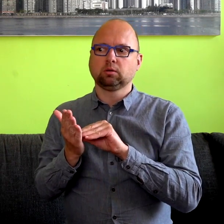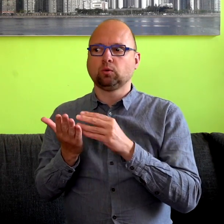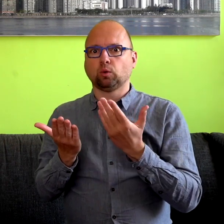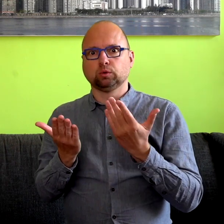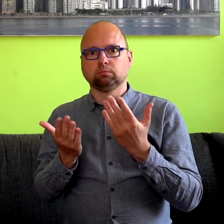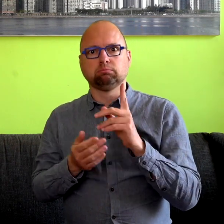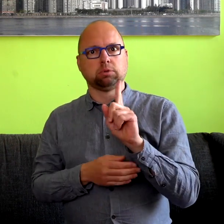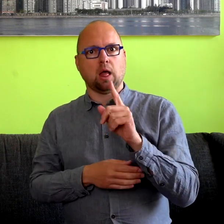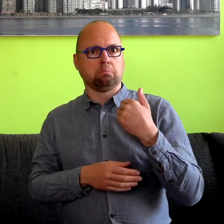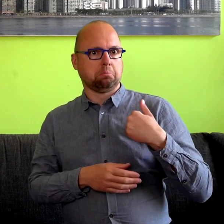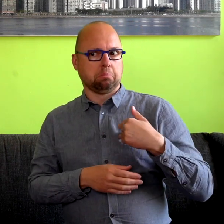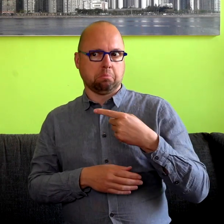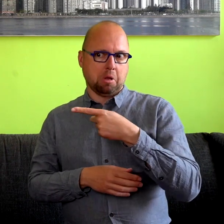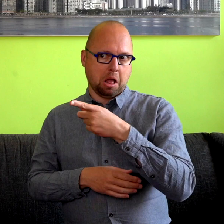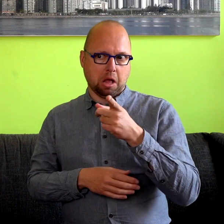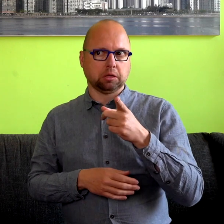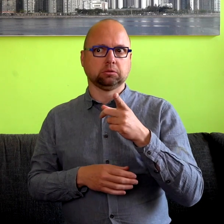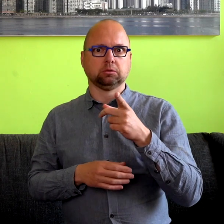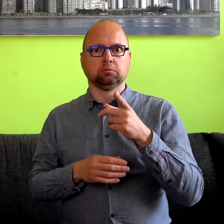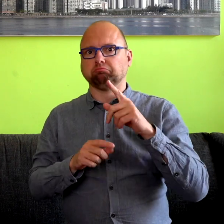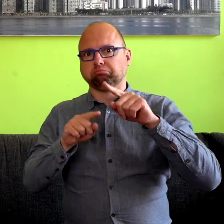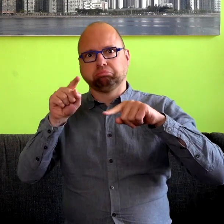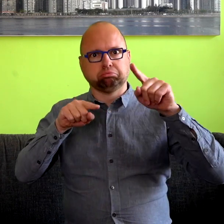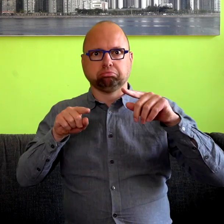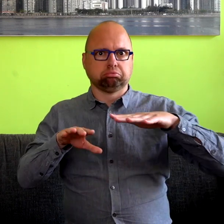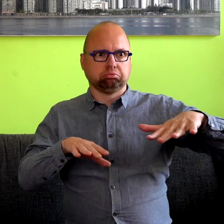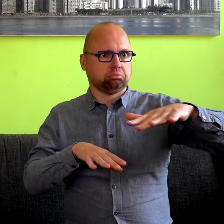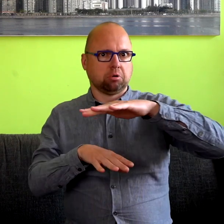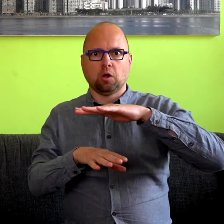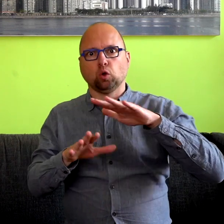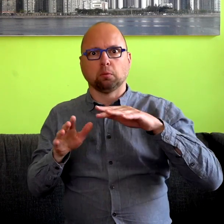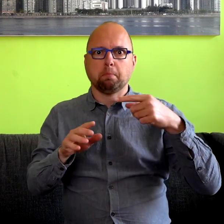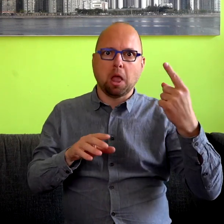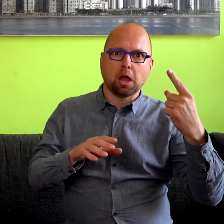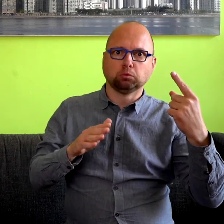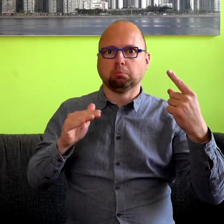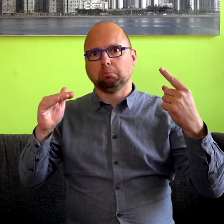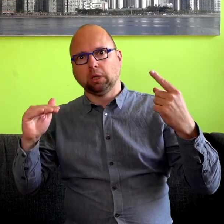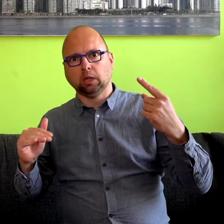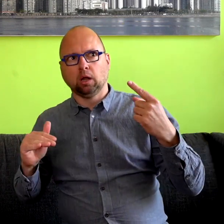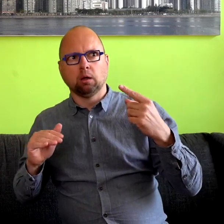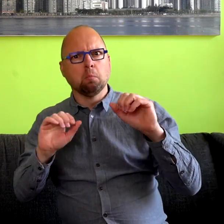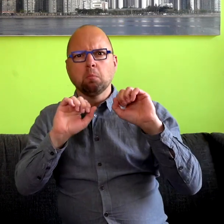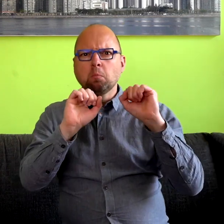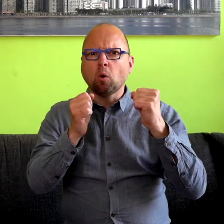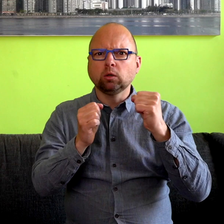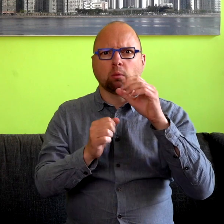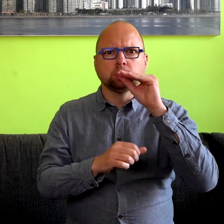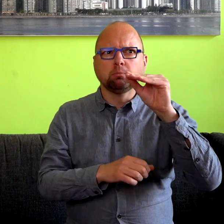allerlei situaties, de een natuurlijk wat meer dan de andere, moeite hebben met spraak verstaan. Dus met